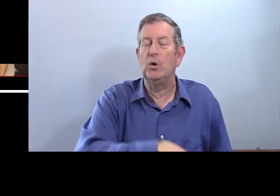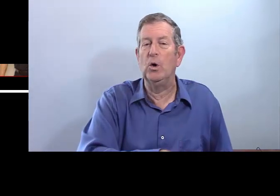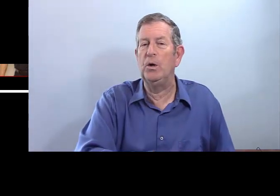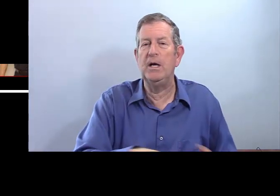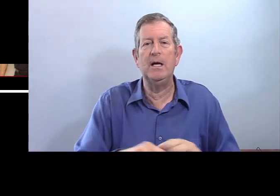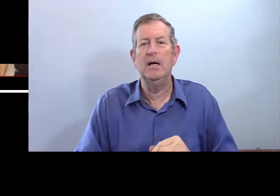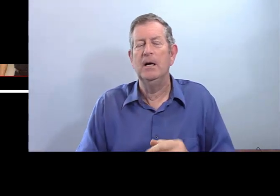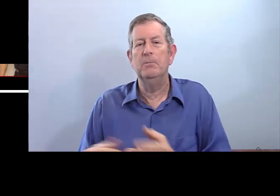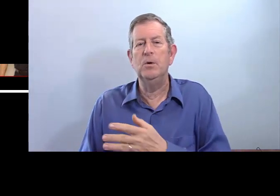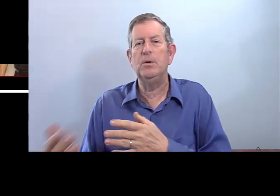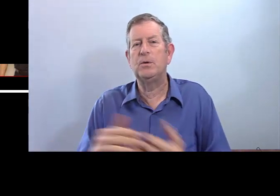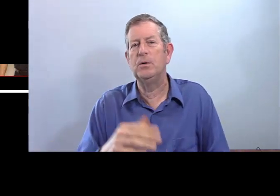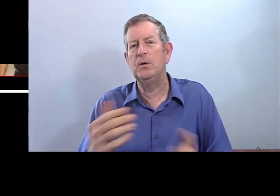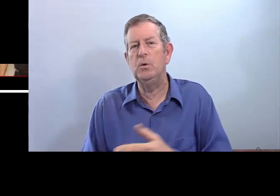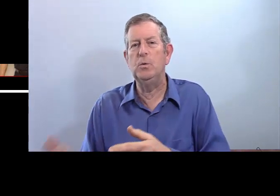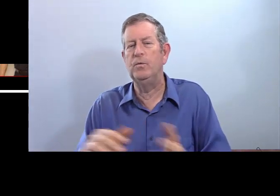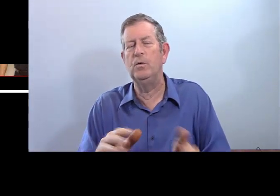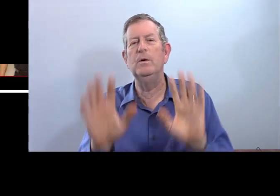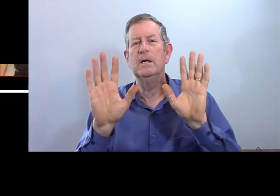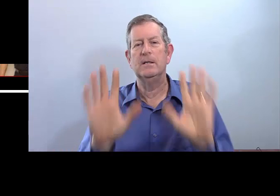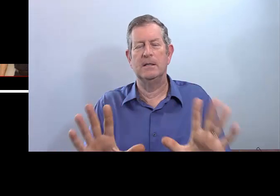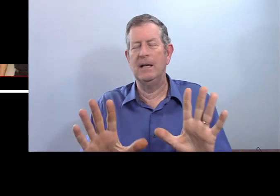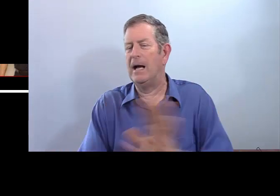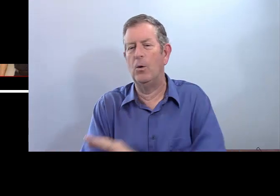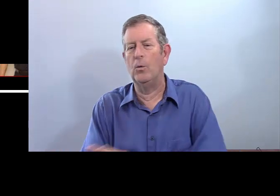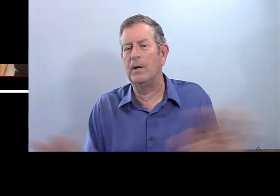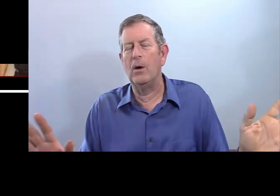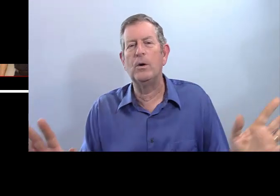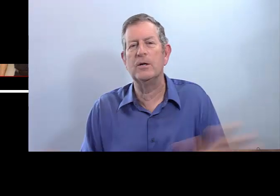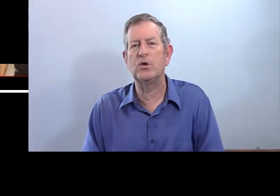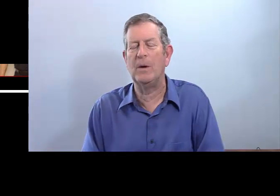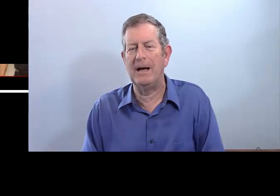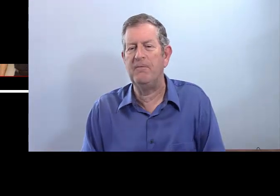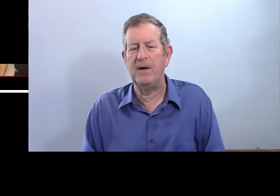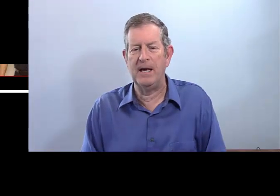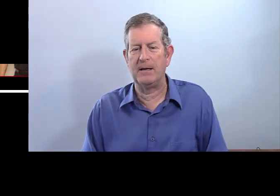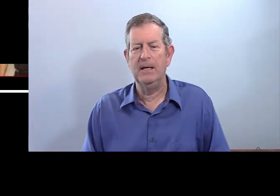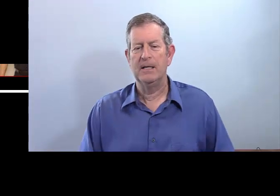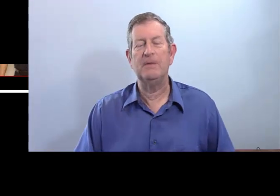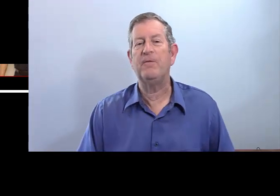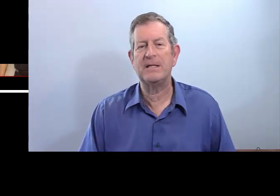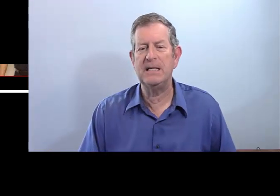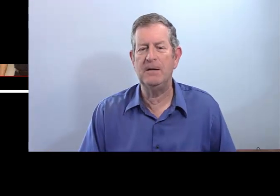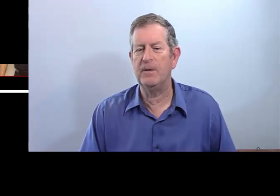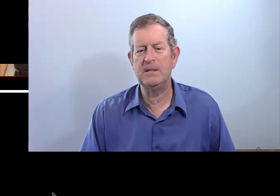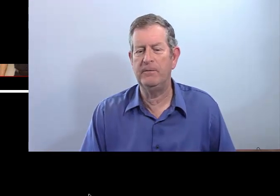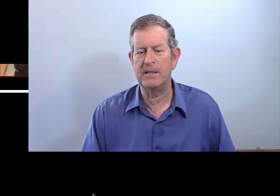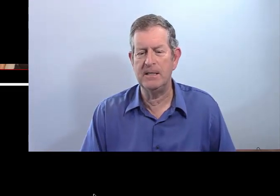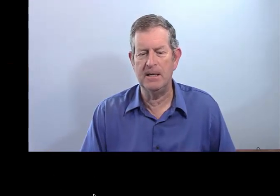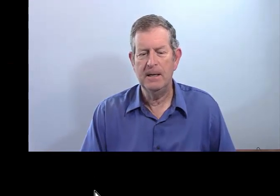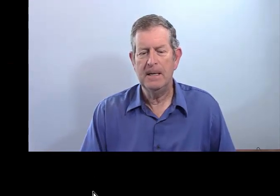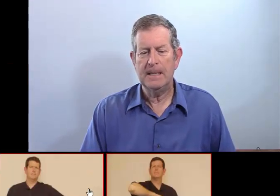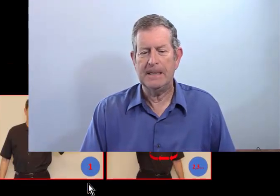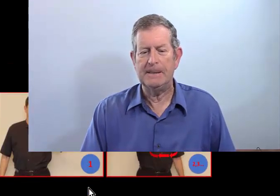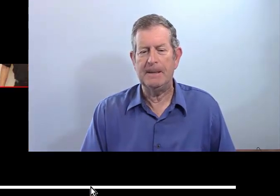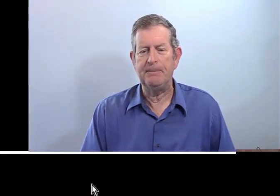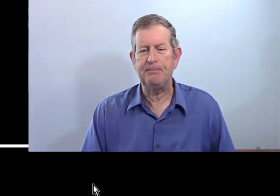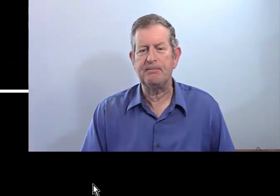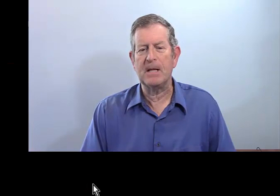soit avec donner, me, te, nous, vous. Là, on n'a aucun choix à faire. C'est facile, facile, facile.